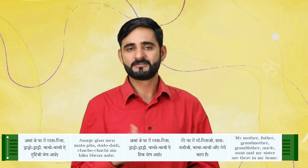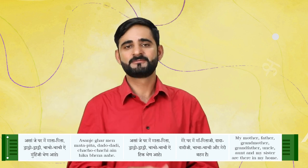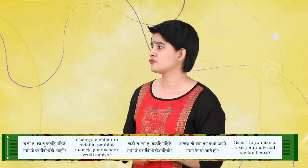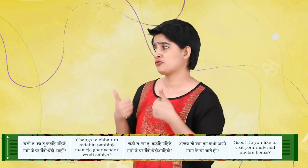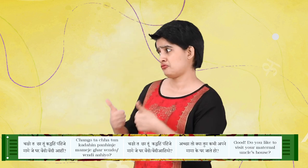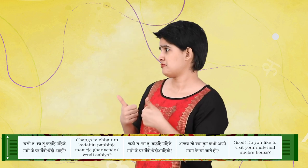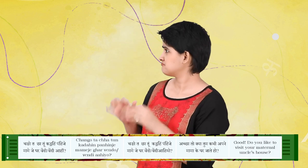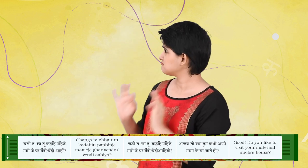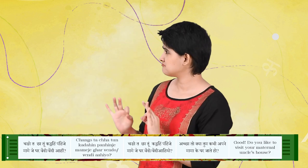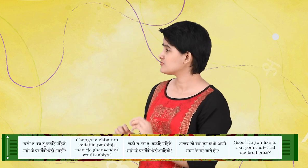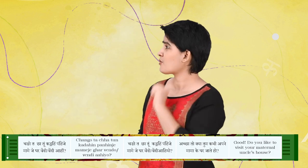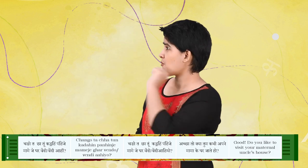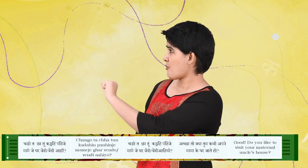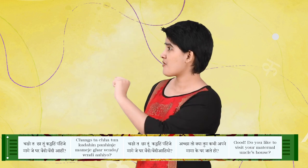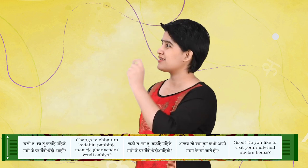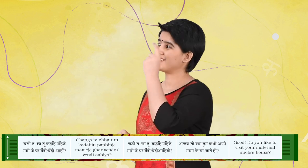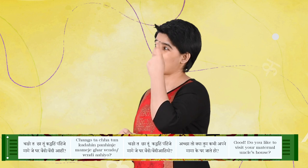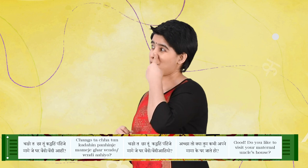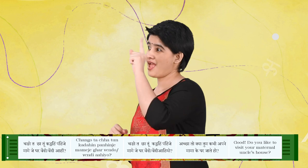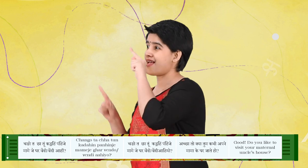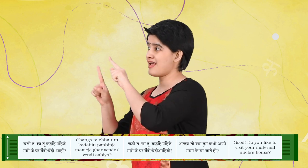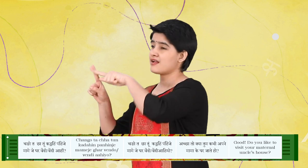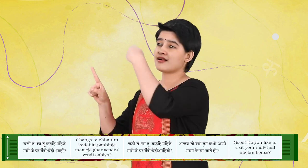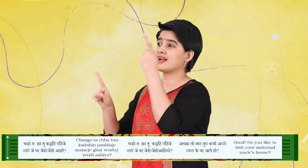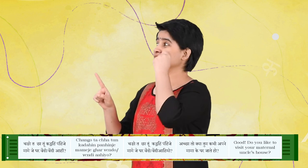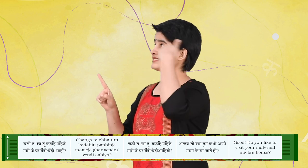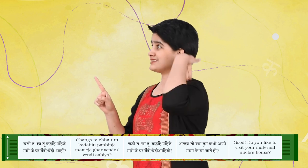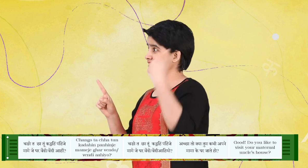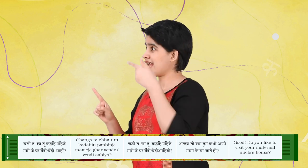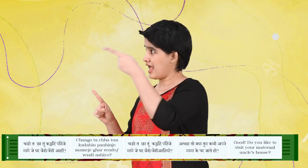चंगो, तच्छा तु कड़े, पैंजे मामे जे घर वेंदी आहे